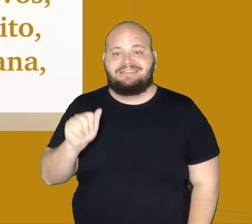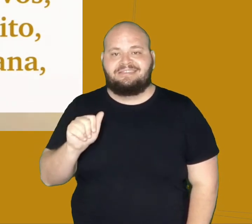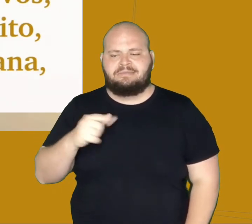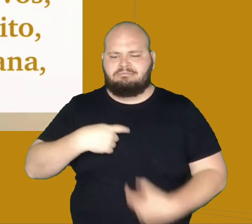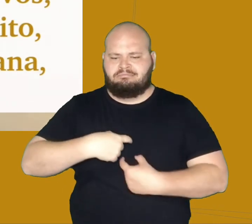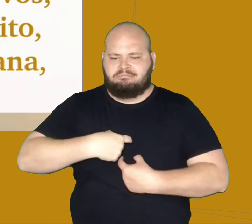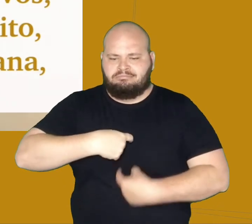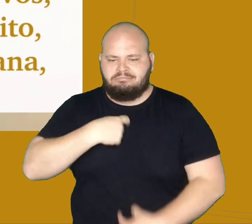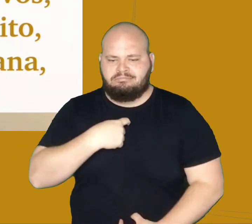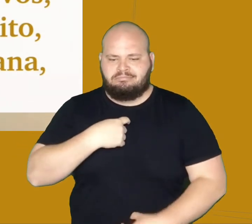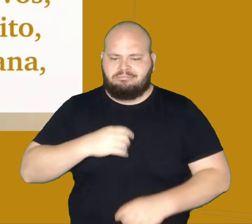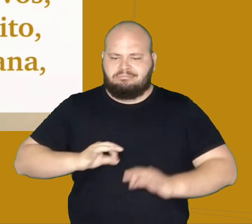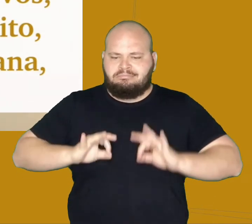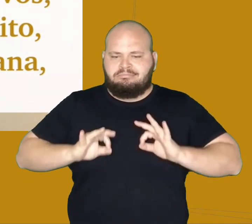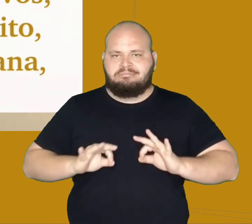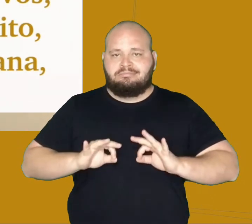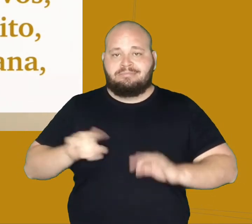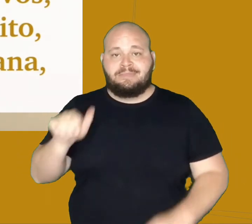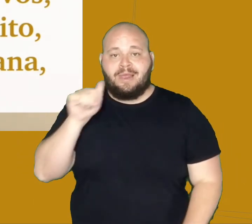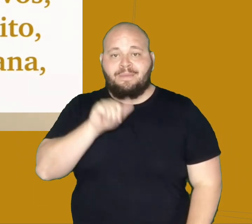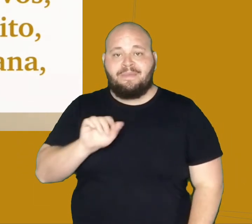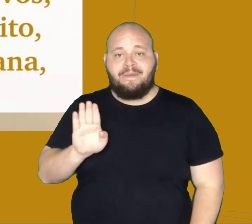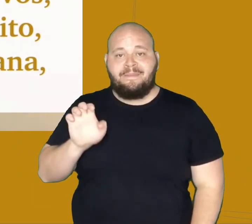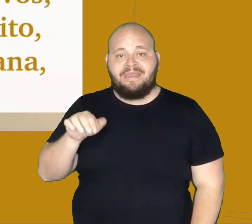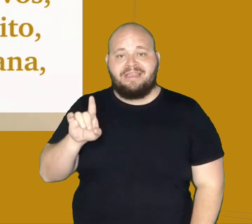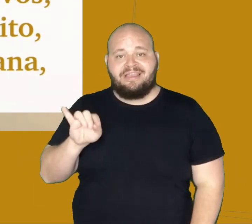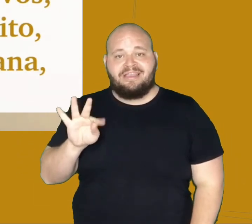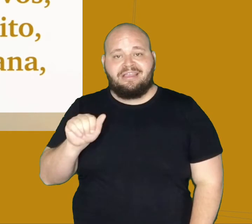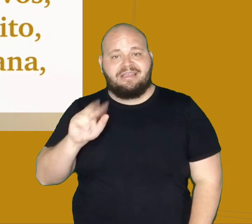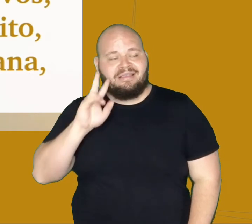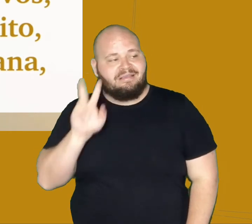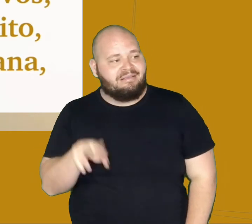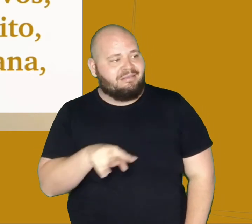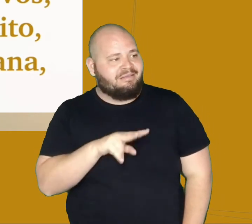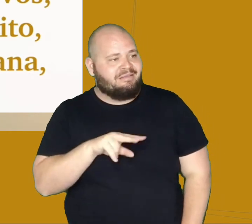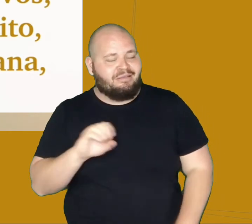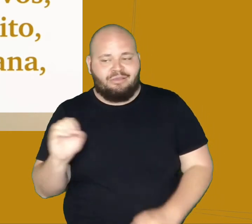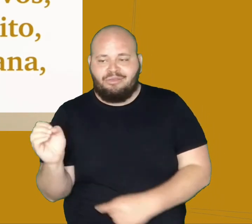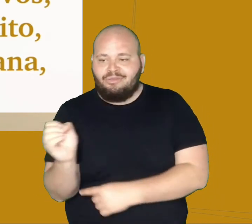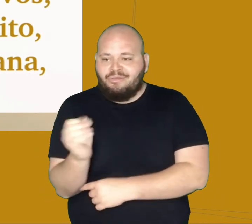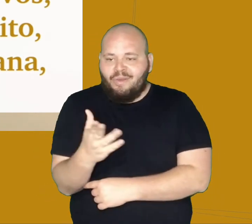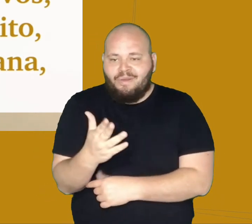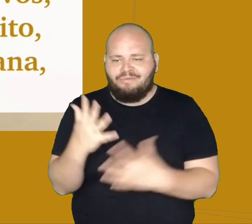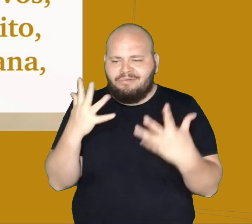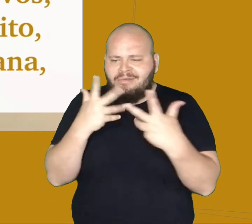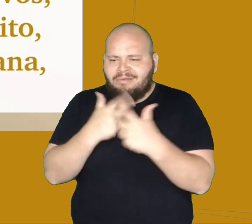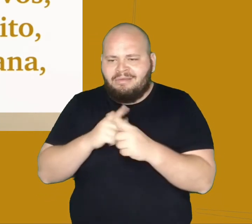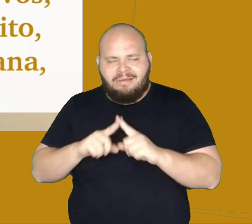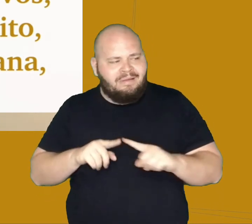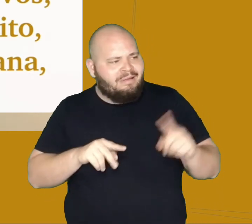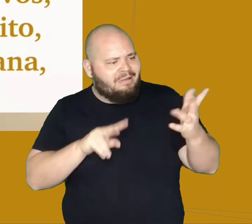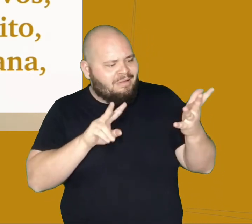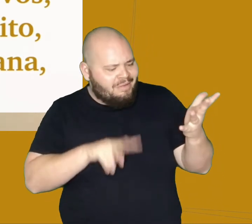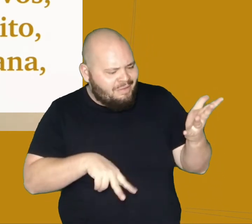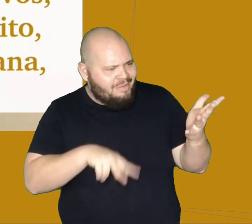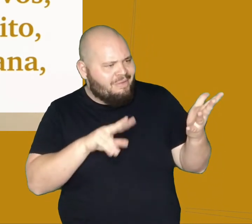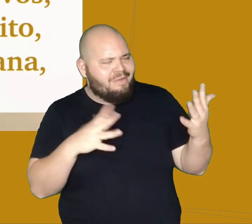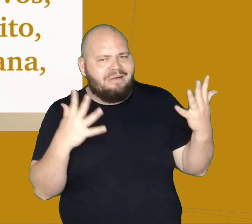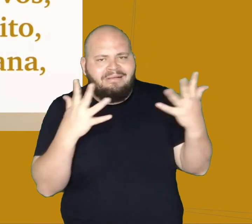fardado. E Dona Benedita, que amava os espetáculos novos, achou-o tão distinto e tão bonito entre os outros moços da paisana que o